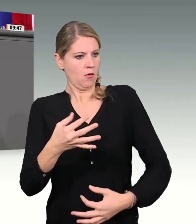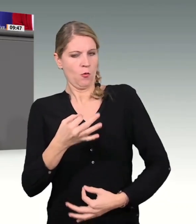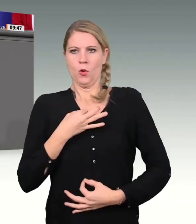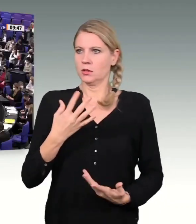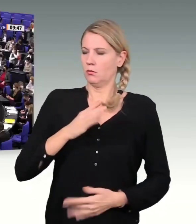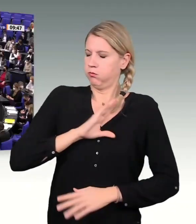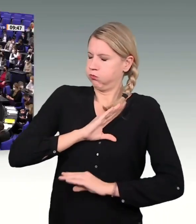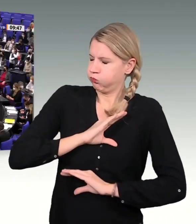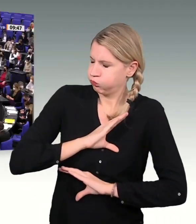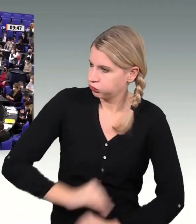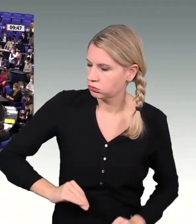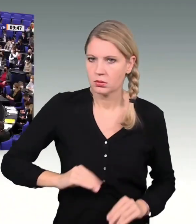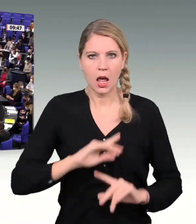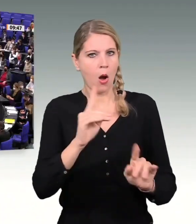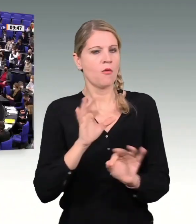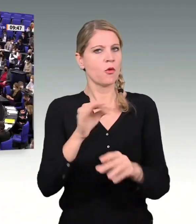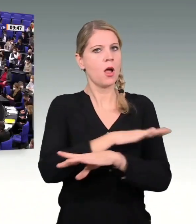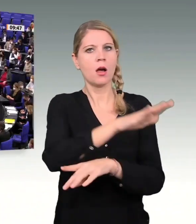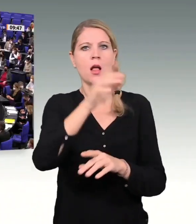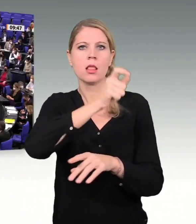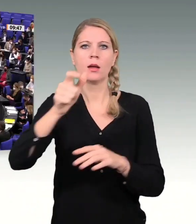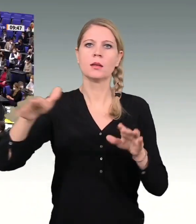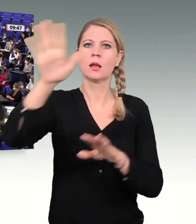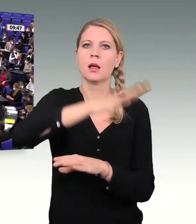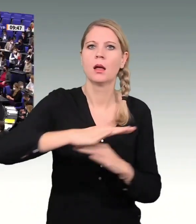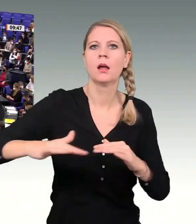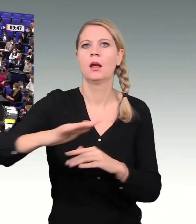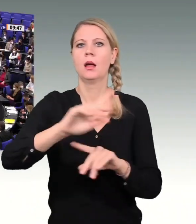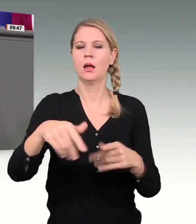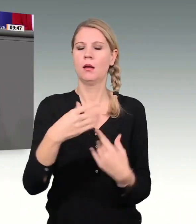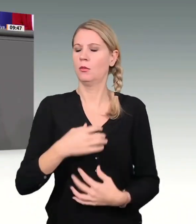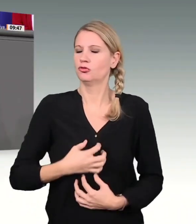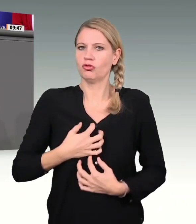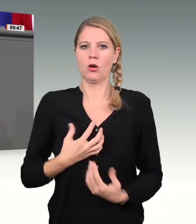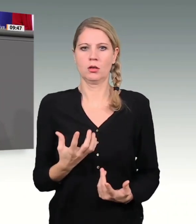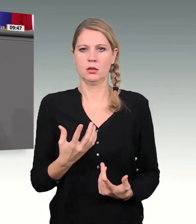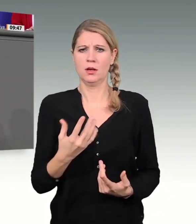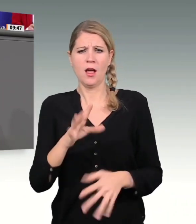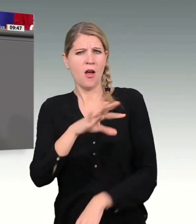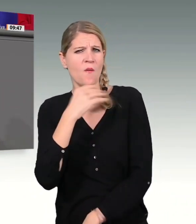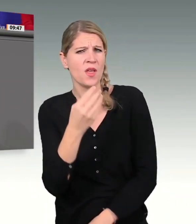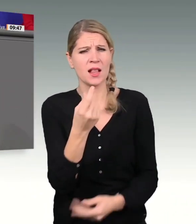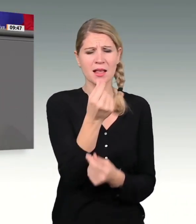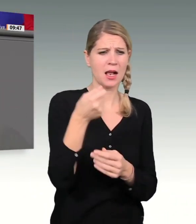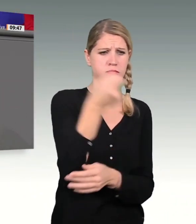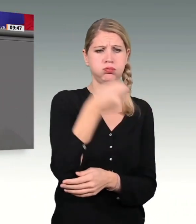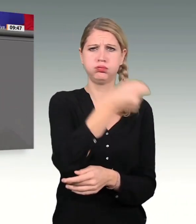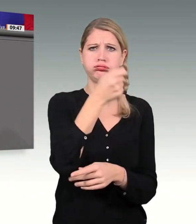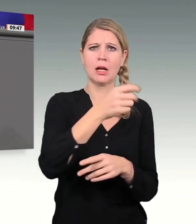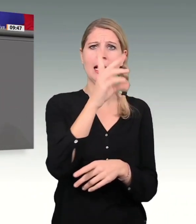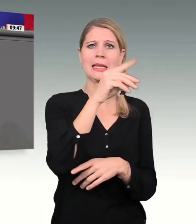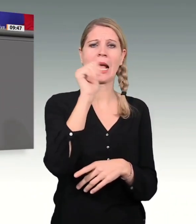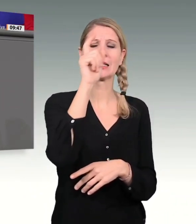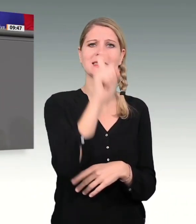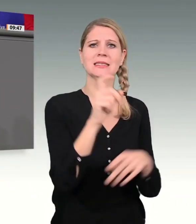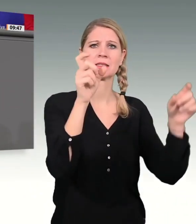Land, meine Damen und Herren. Sie haben viel Geld für die Rettung von DAX-Konzernen ausgegeben. Aber Sie haben kein Geld ausgegeben für die